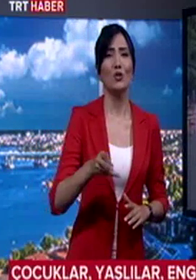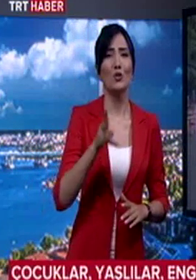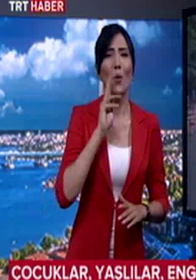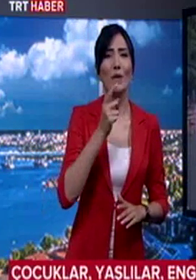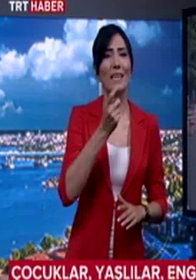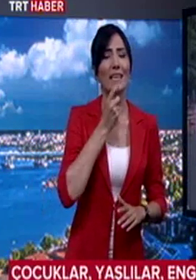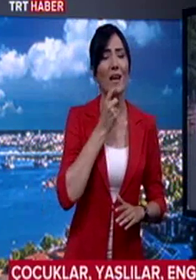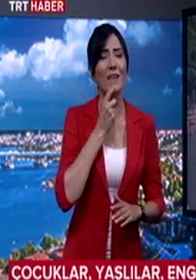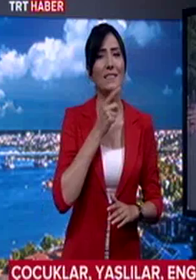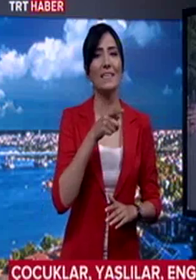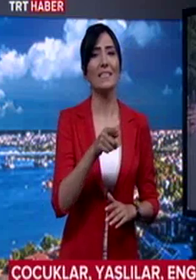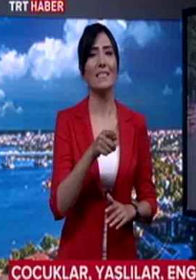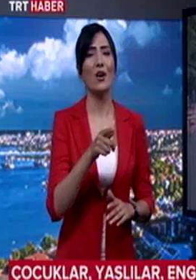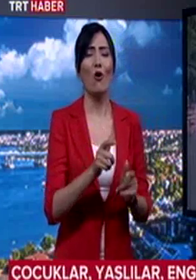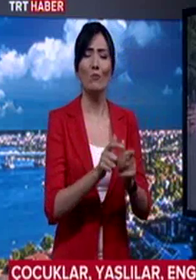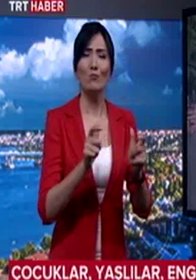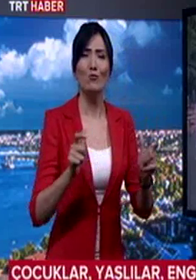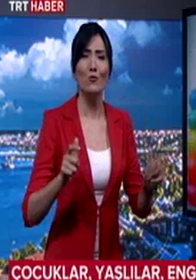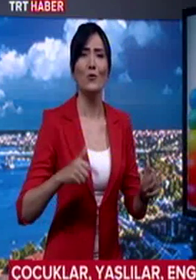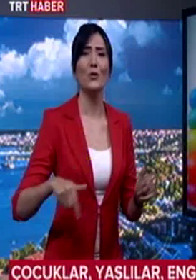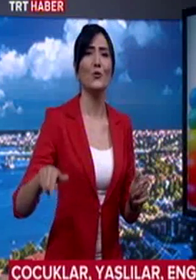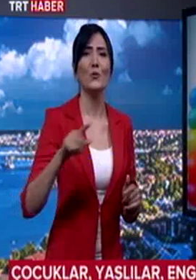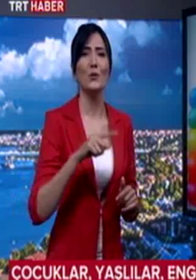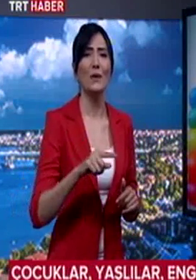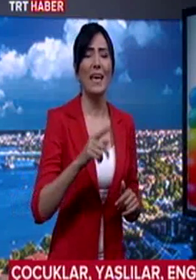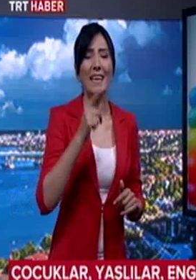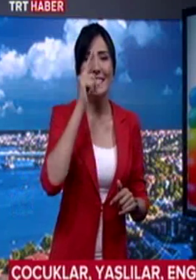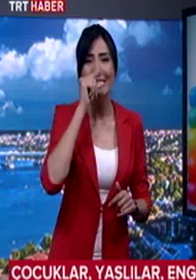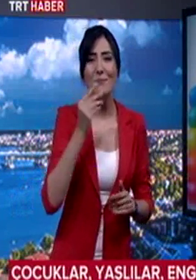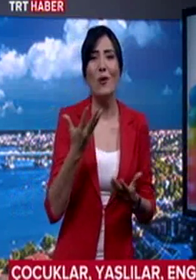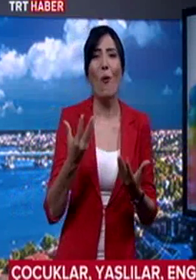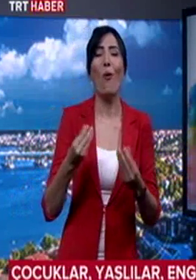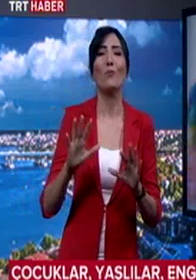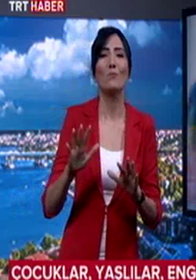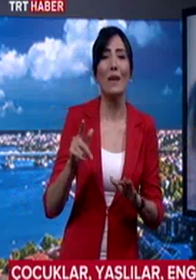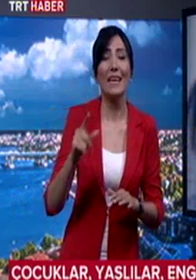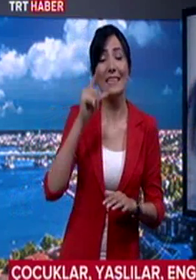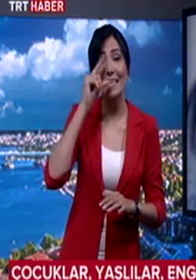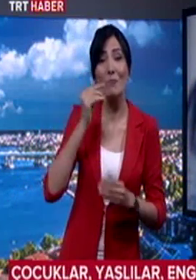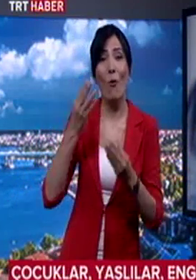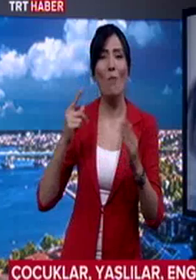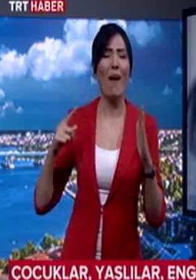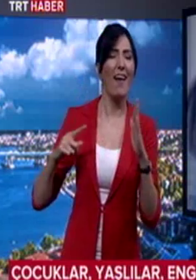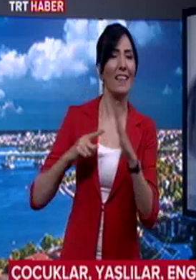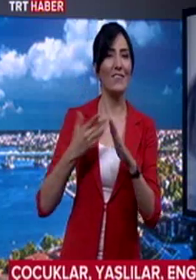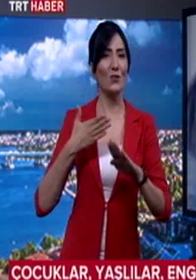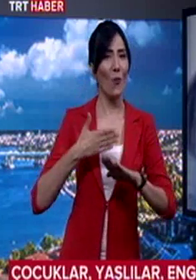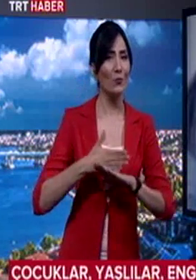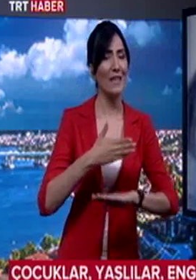yıllardaki büyüme trendi, kimsesizin kimi olma hedefi doğrultusunda hizmetler